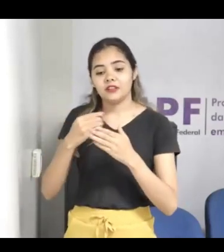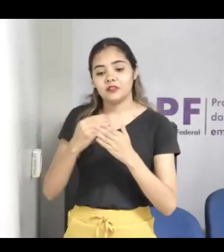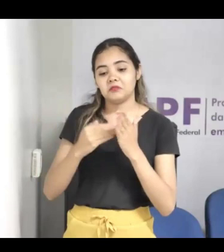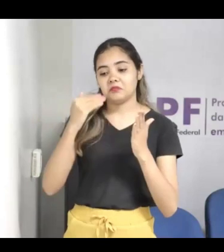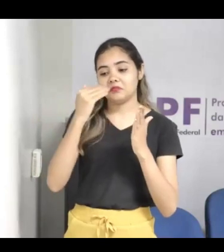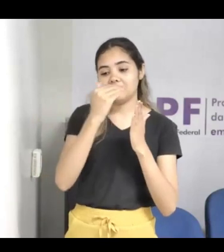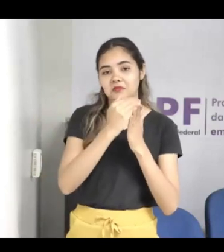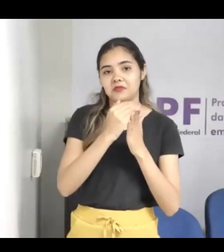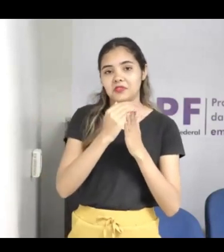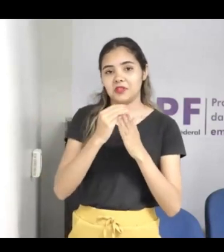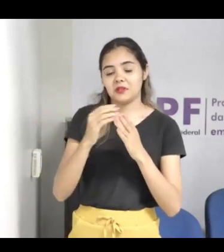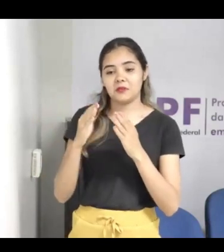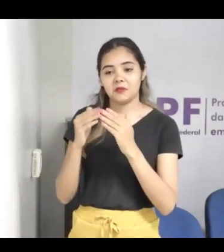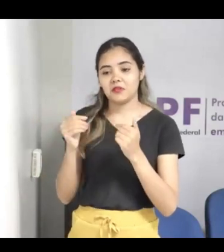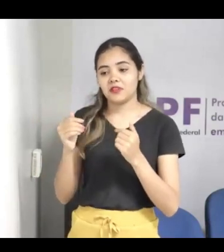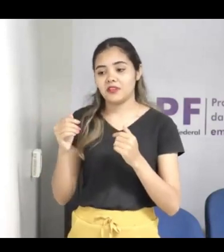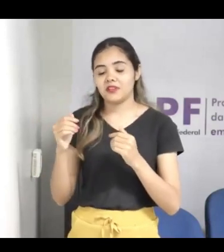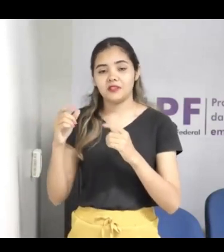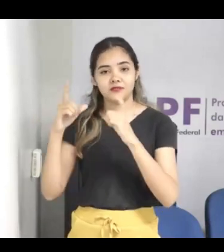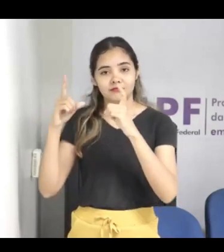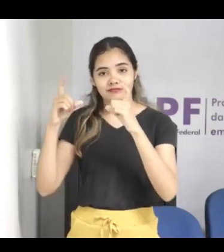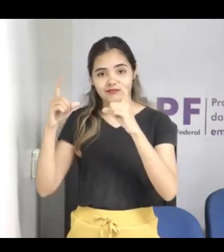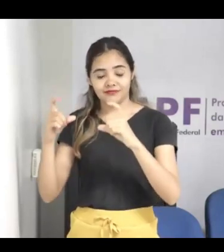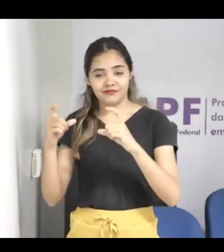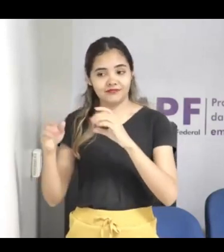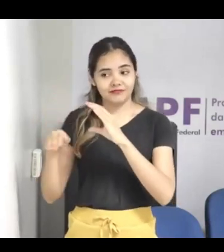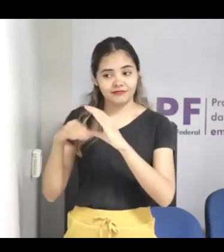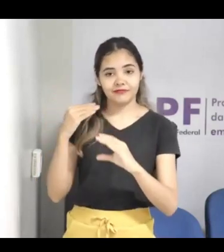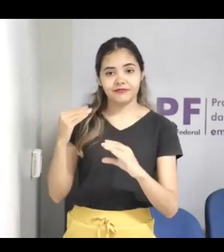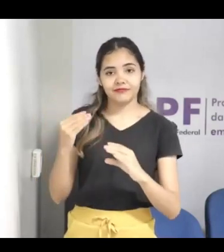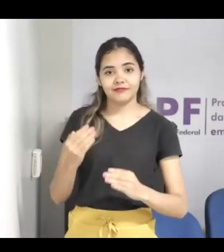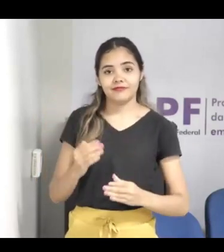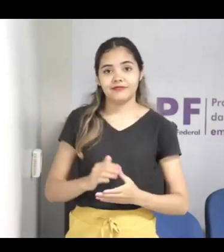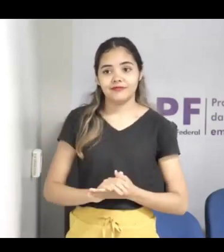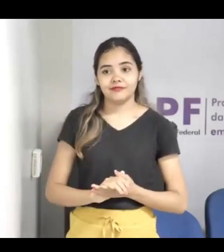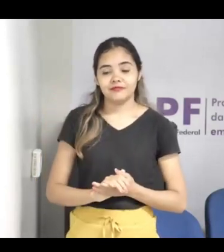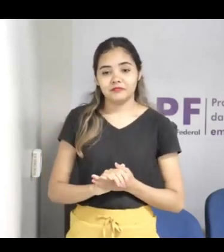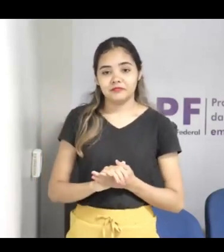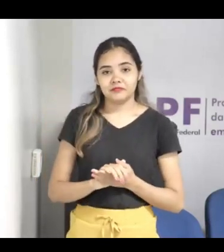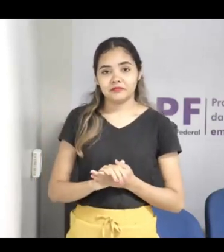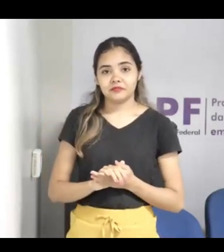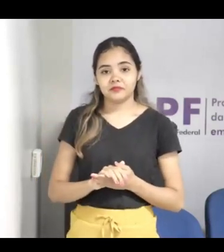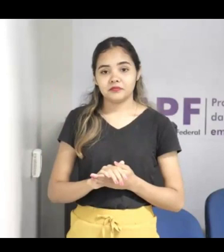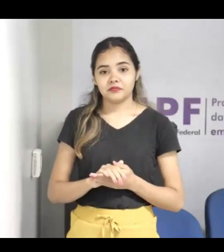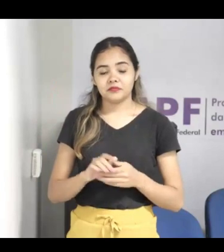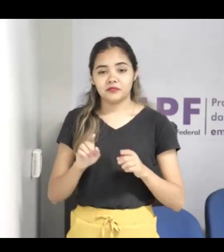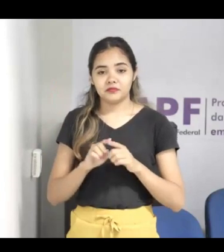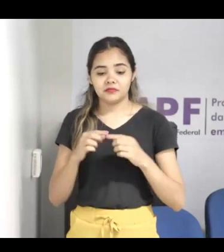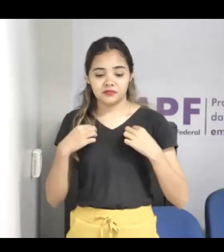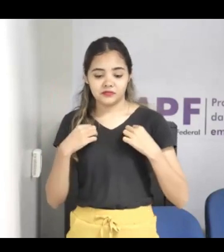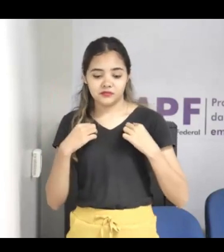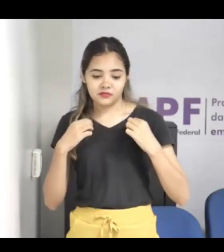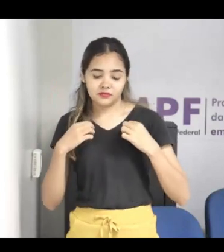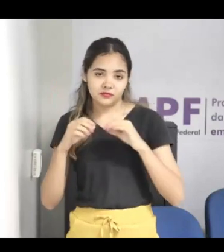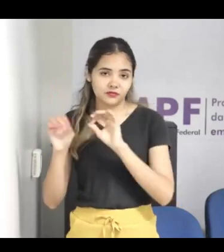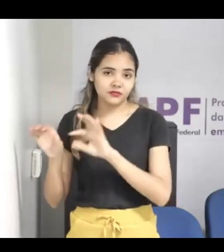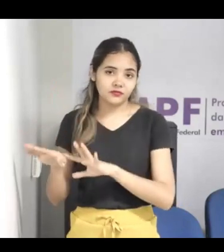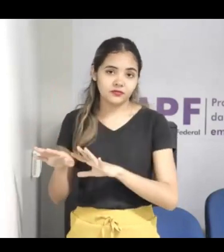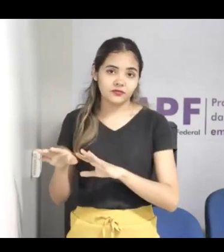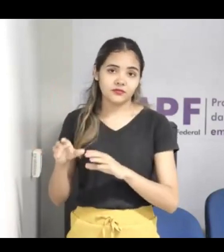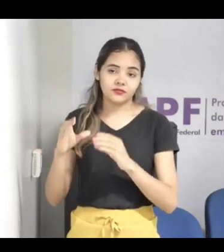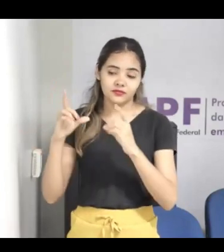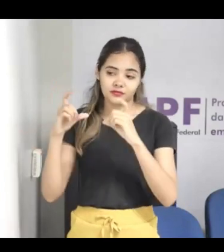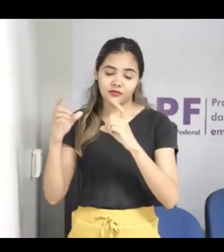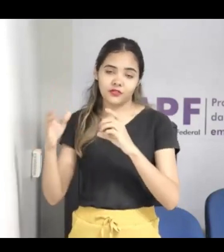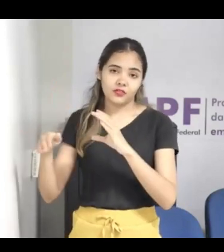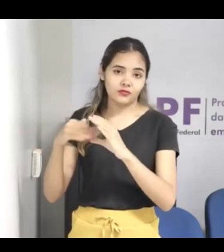tirar uma peça da roupa, e a criança nessa, ela não sabe que